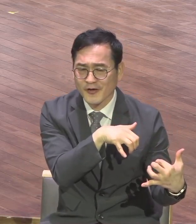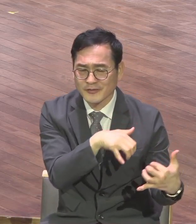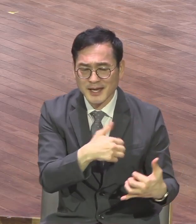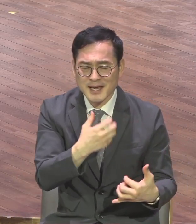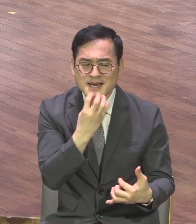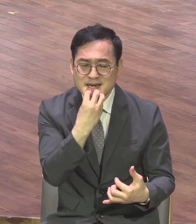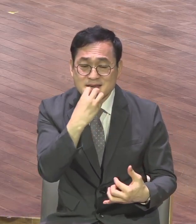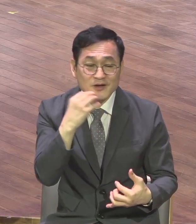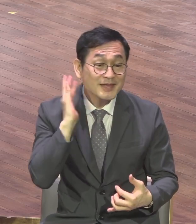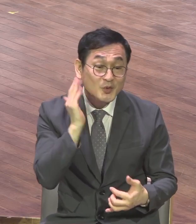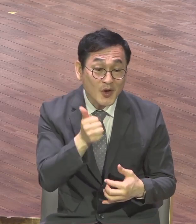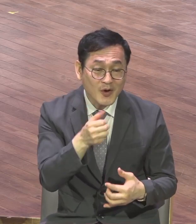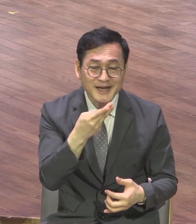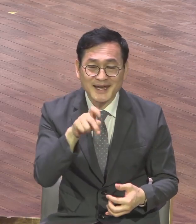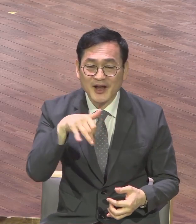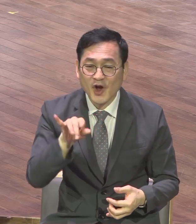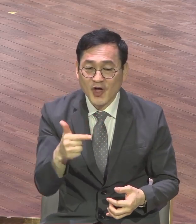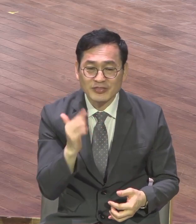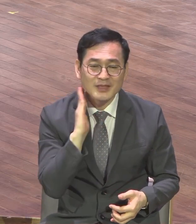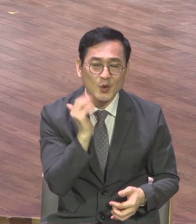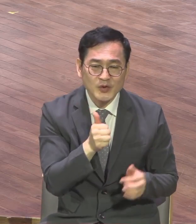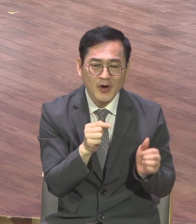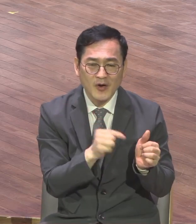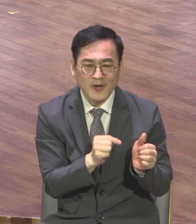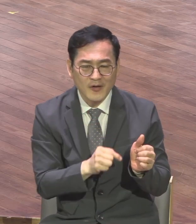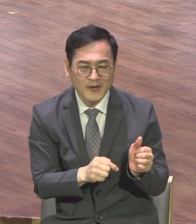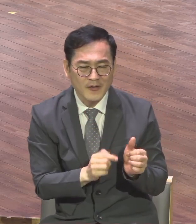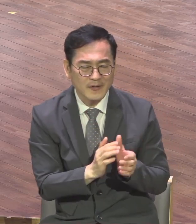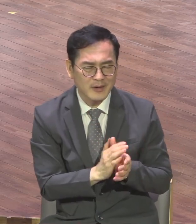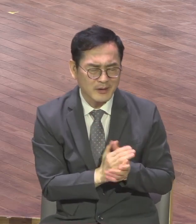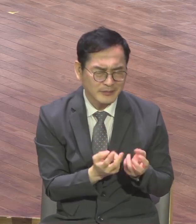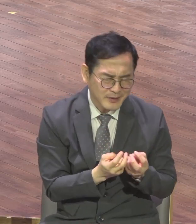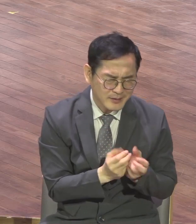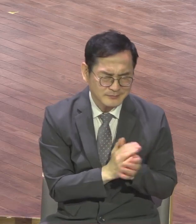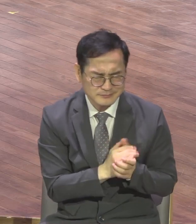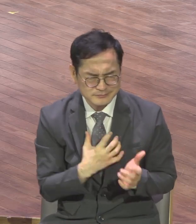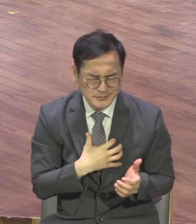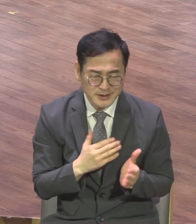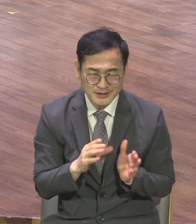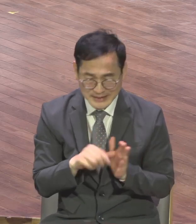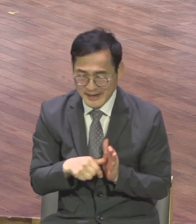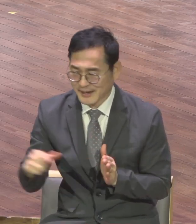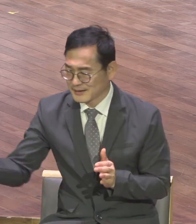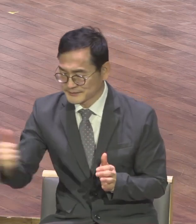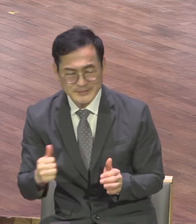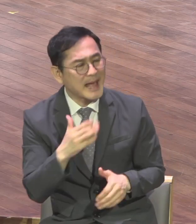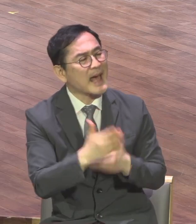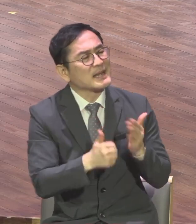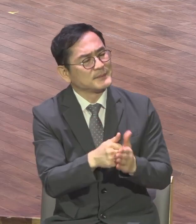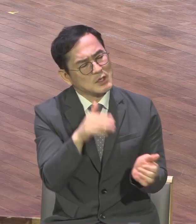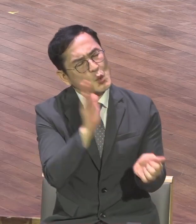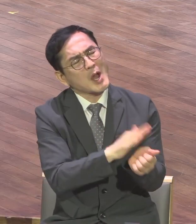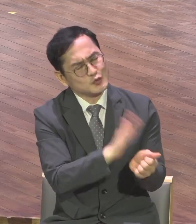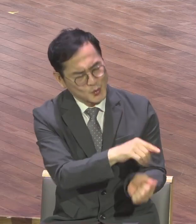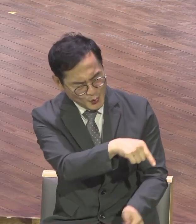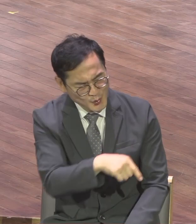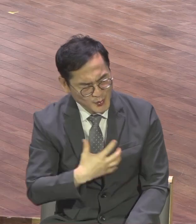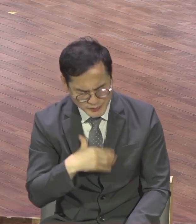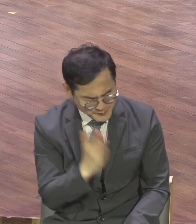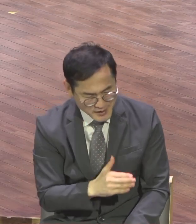하나님이 우리를 도와줘서 우리를 이해하면 좋겠습니다 이렇게 하니까 링컨에 뭐라 했는지 아세요 저분들도